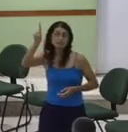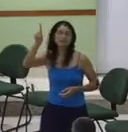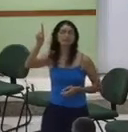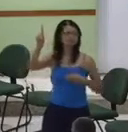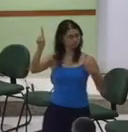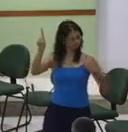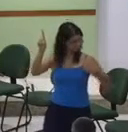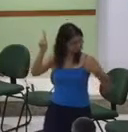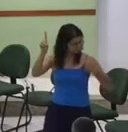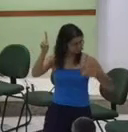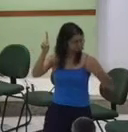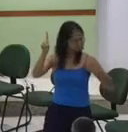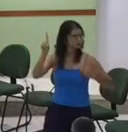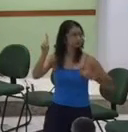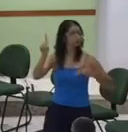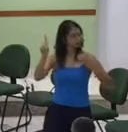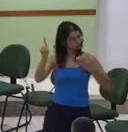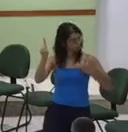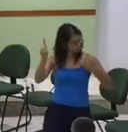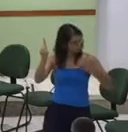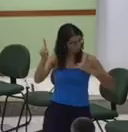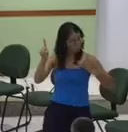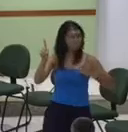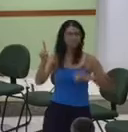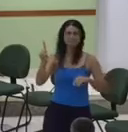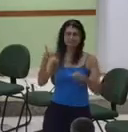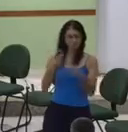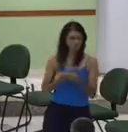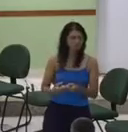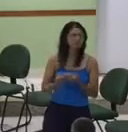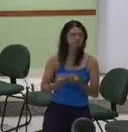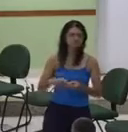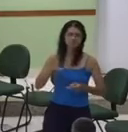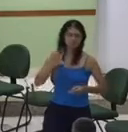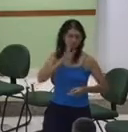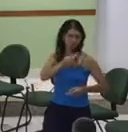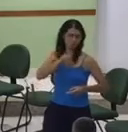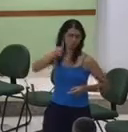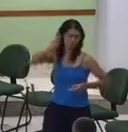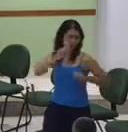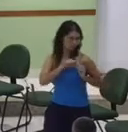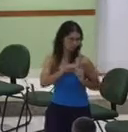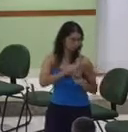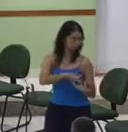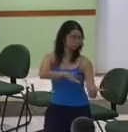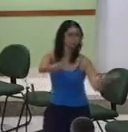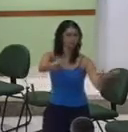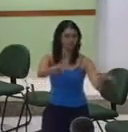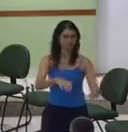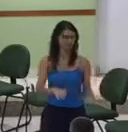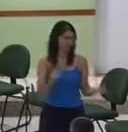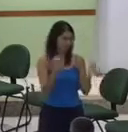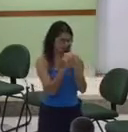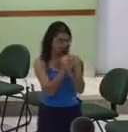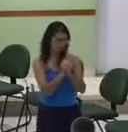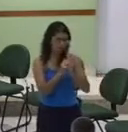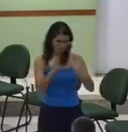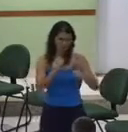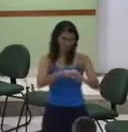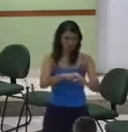compassivo paciente e transportante de amor amém pode assentar queridos hoje além de